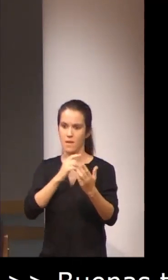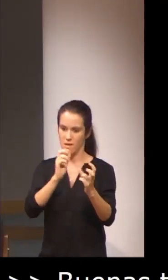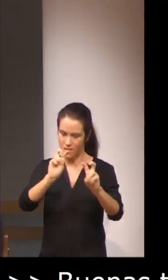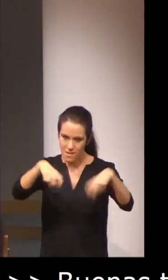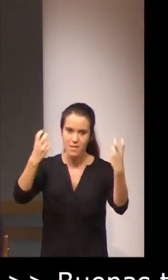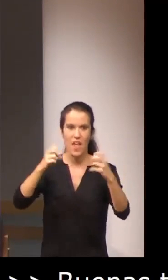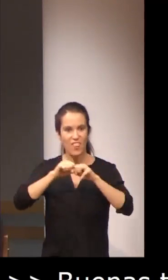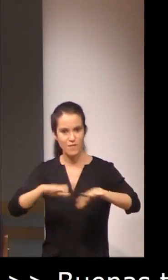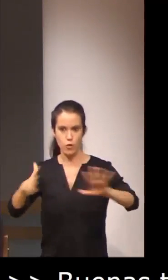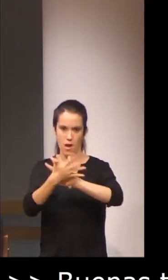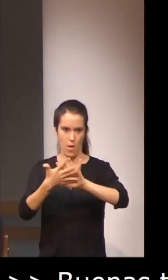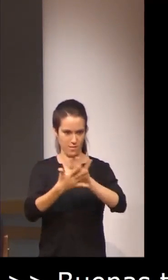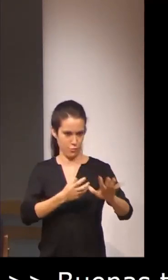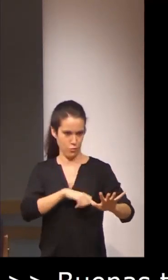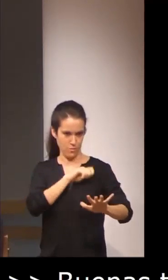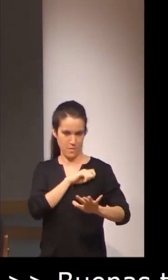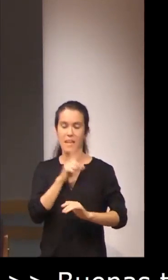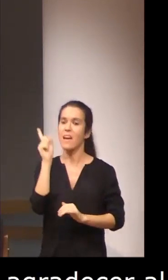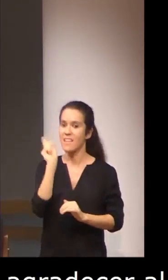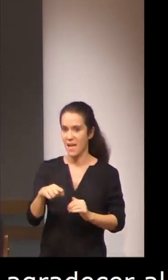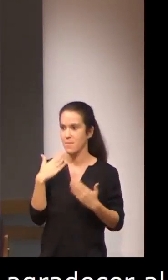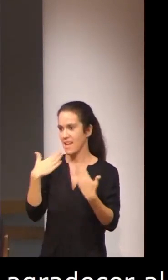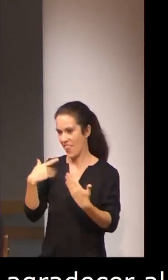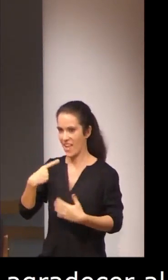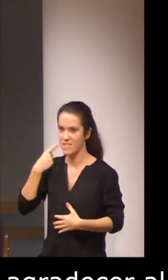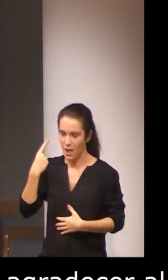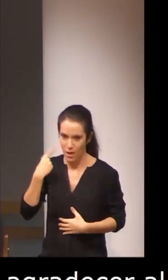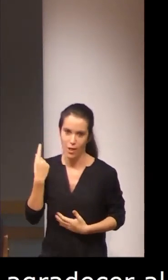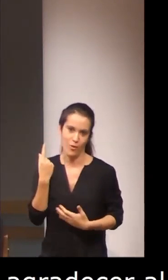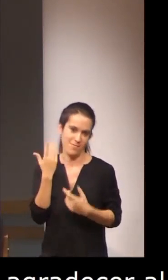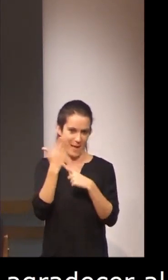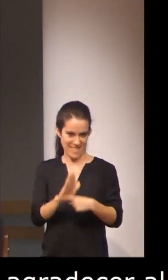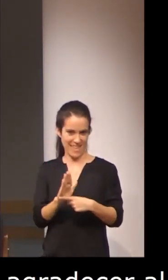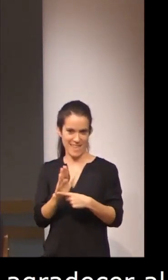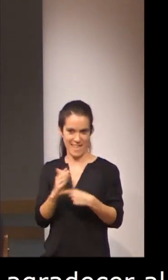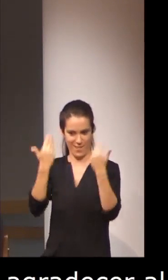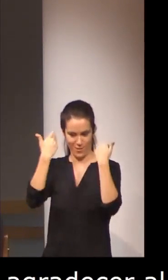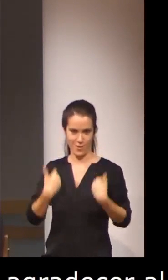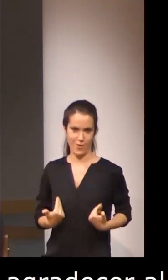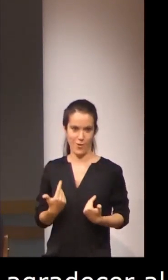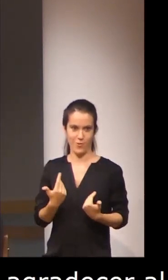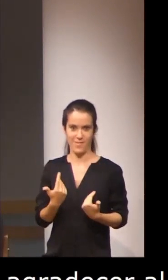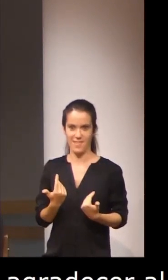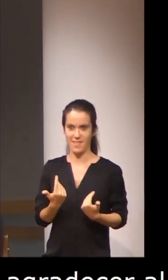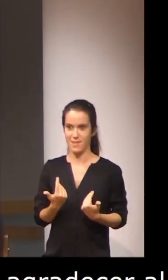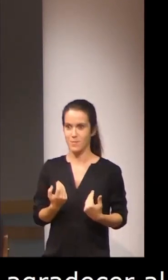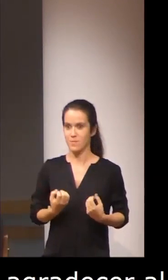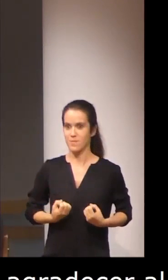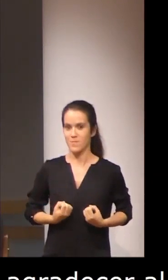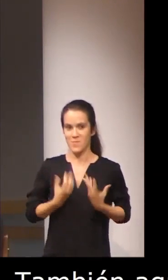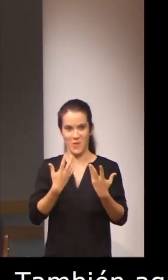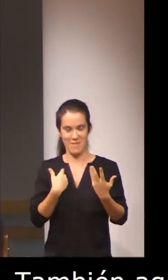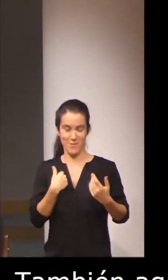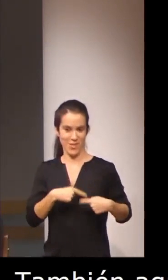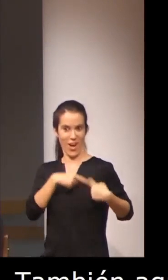signos española y también agradecer a Emilio la presentación nacida de su generoso